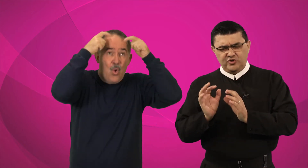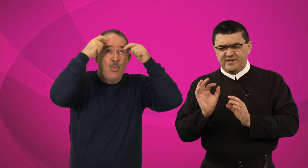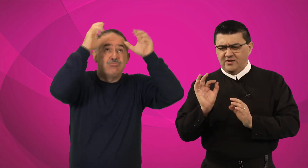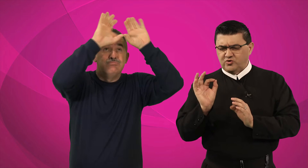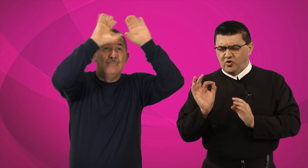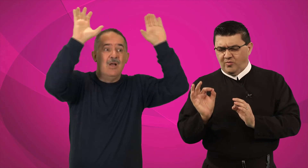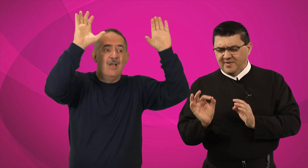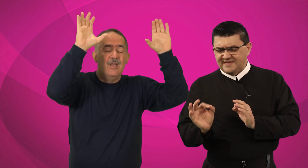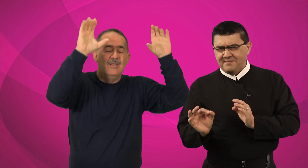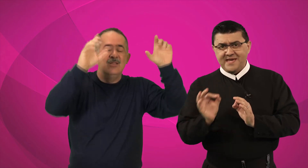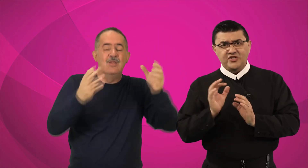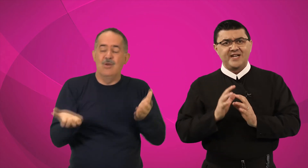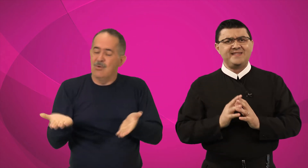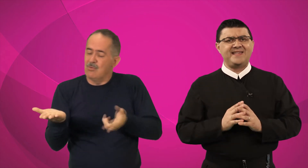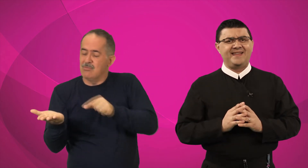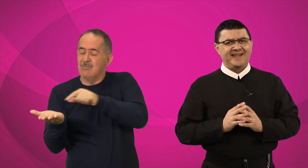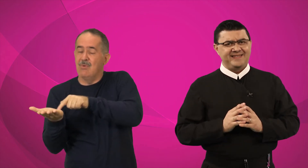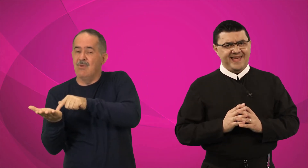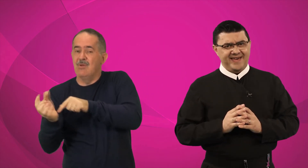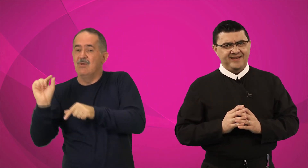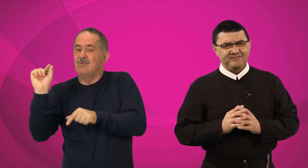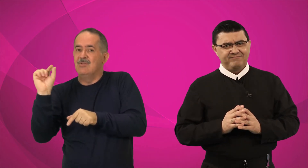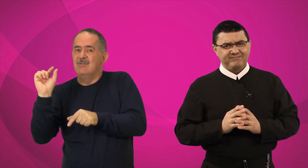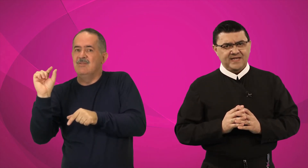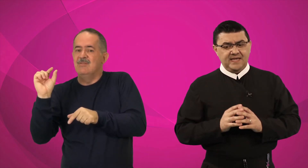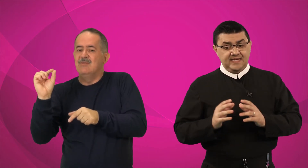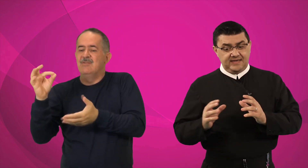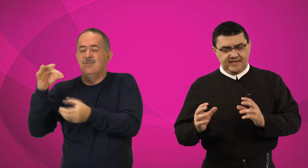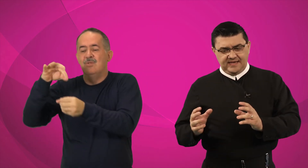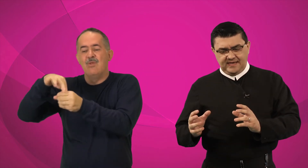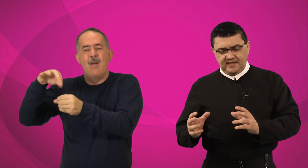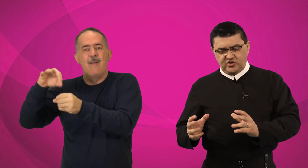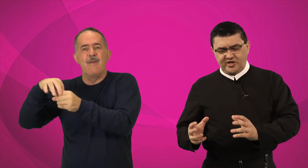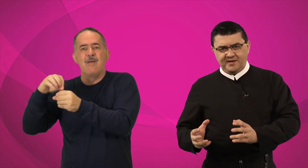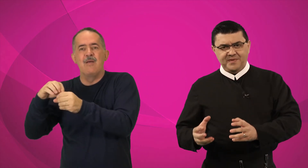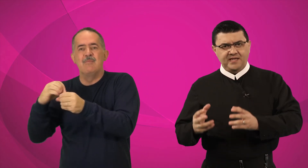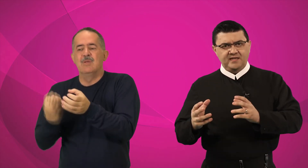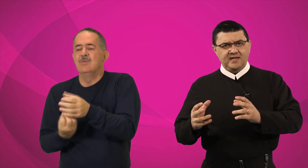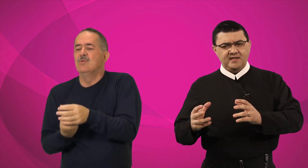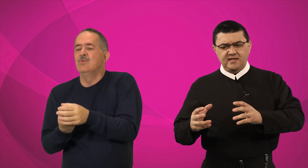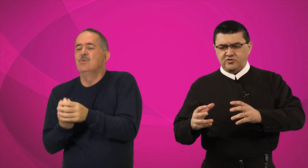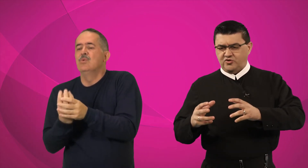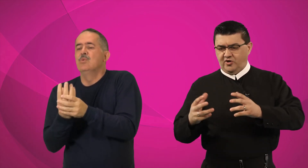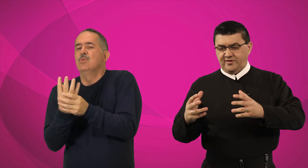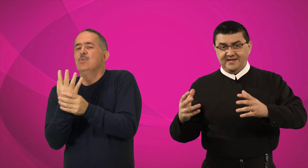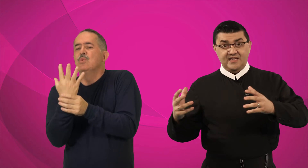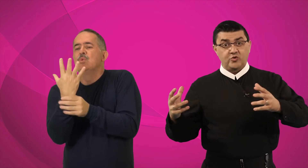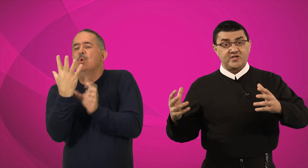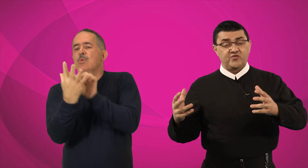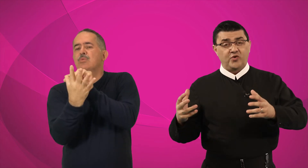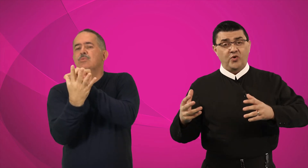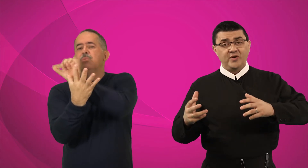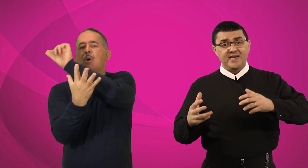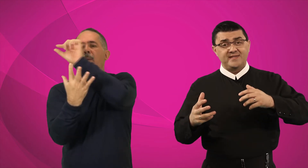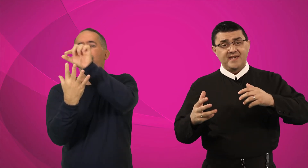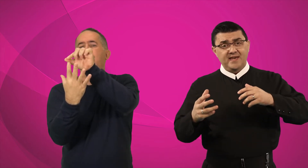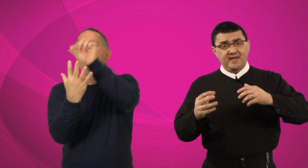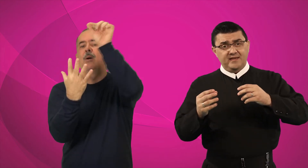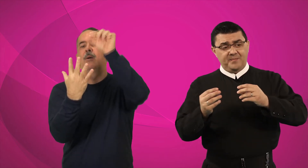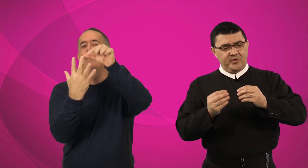de Deus com uma semente lançada na terra, que germina, que solta ali as suas folhas, depois